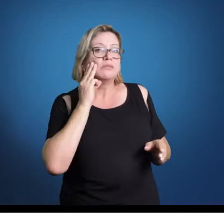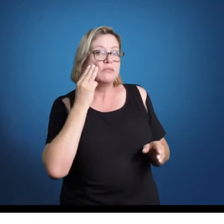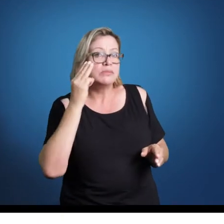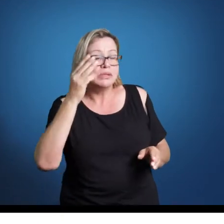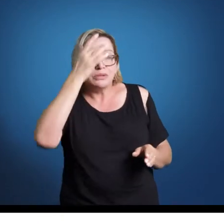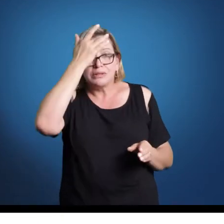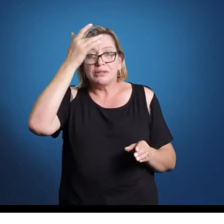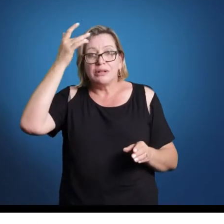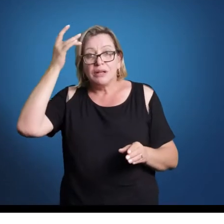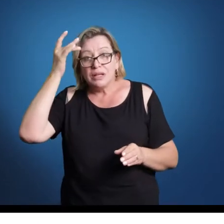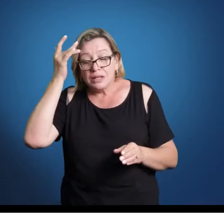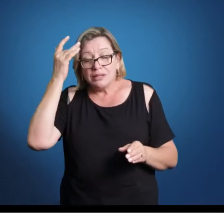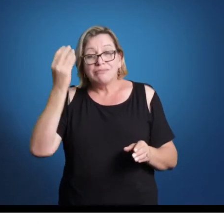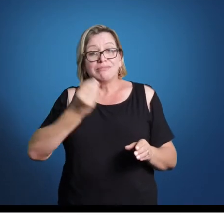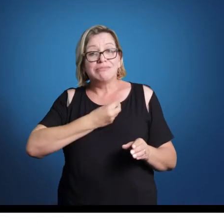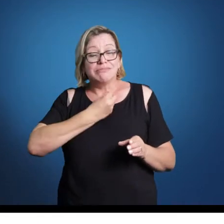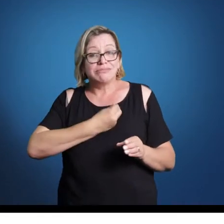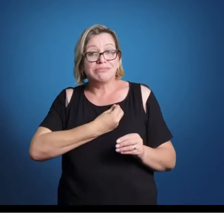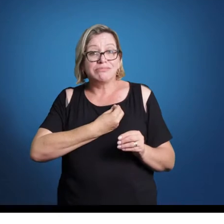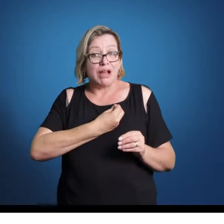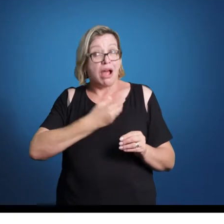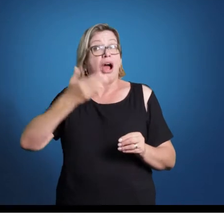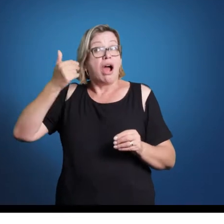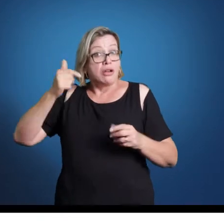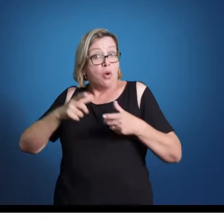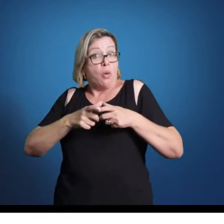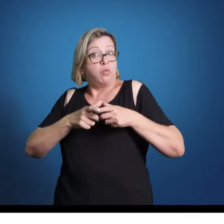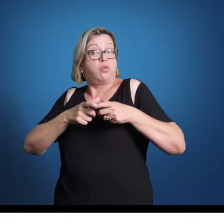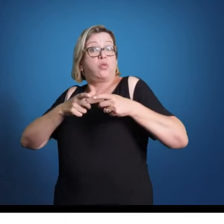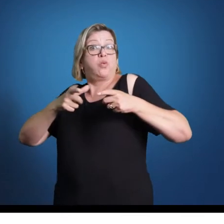talvez uma das maiores cidades do mundo.